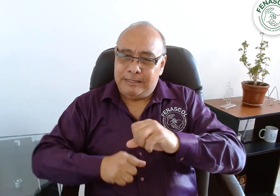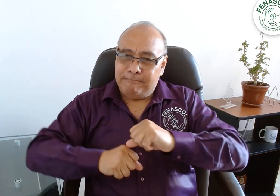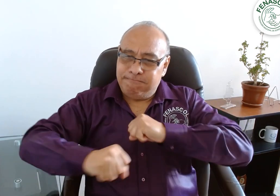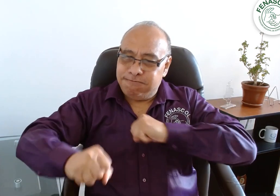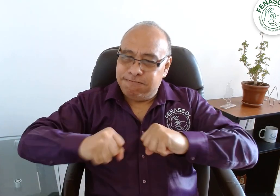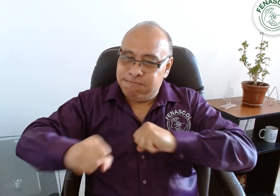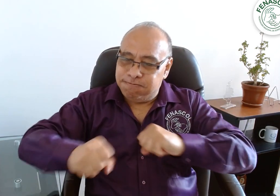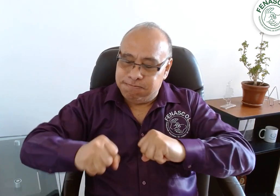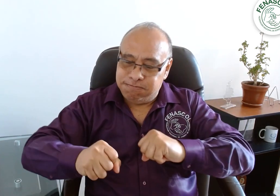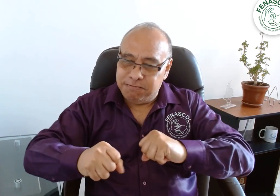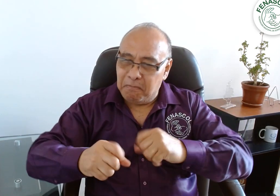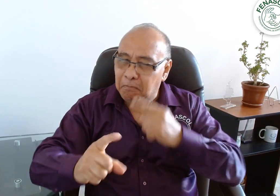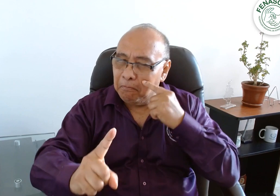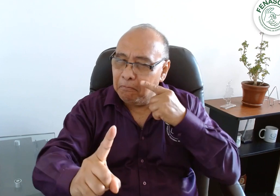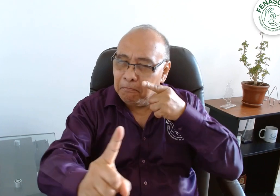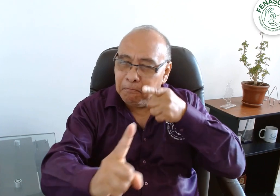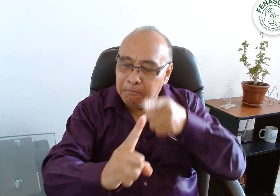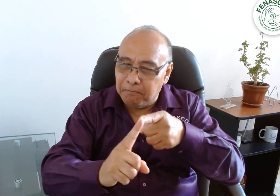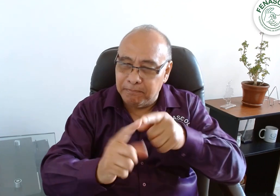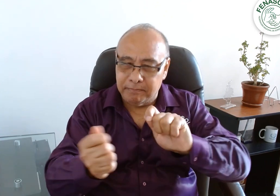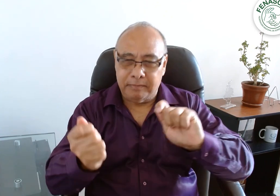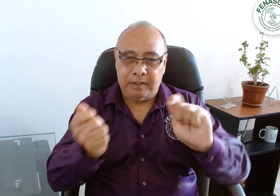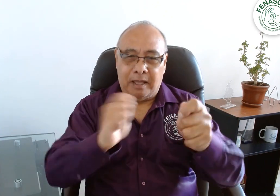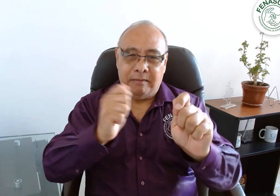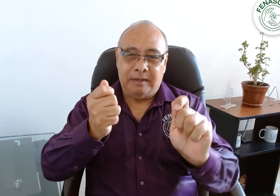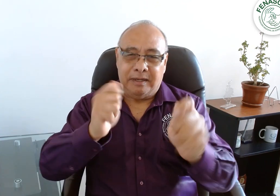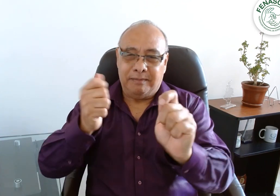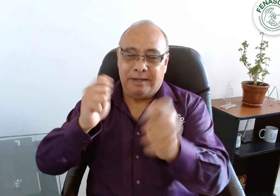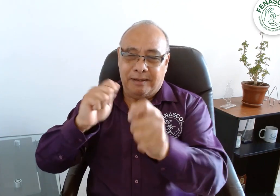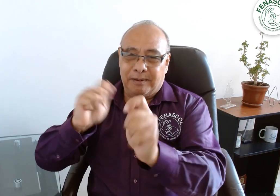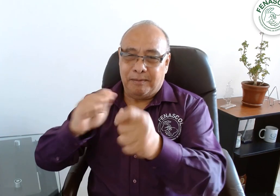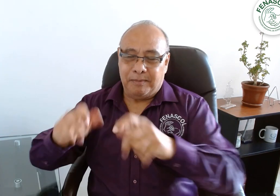transforman a la comunidad sorda en todos los rincones del país.